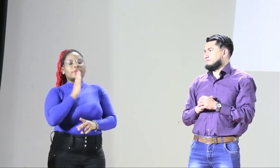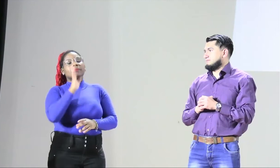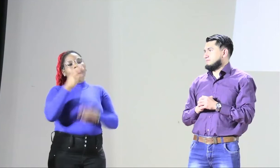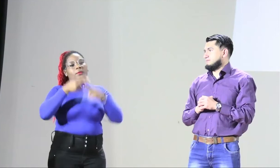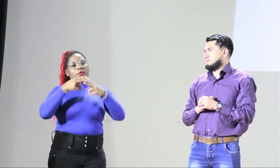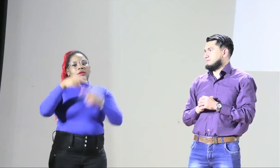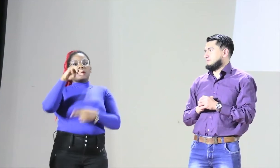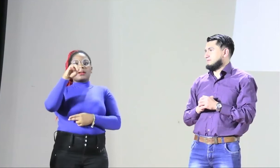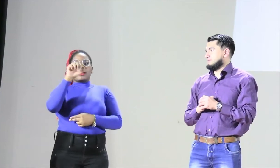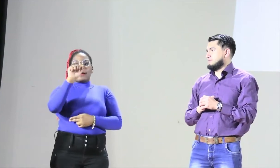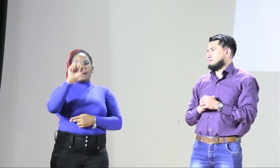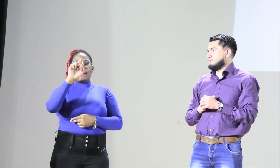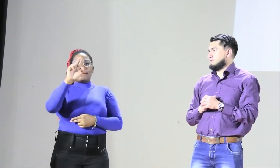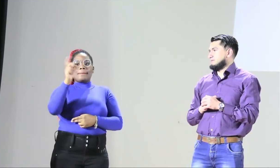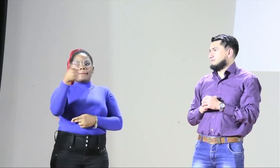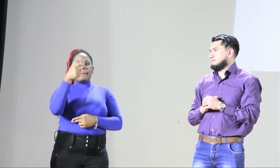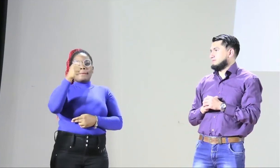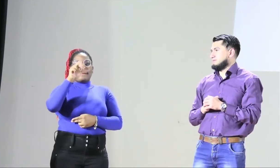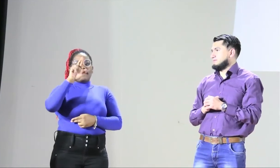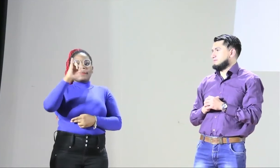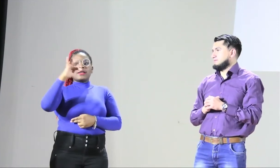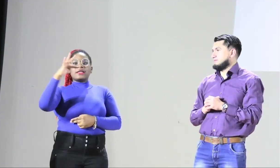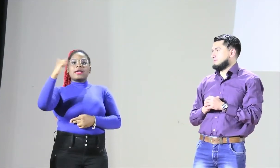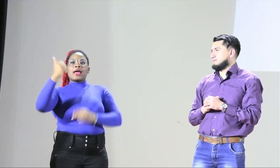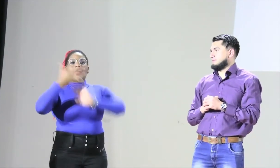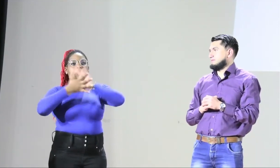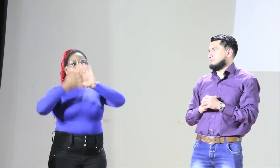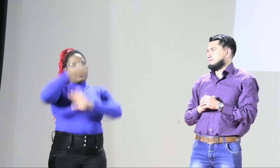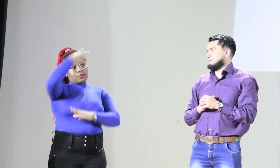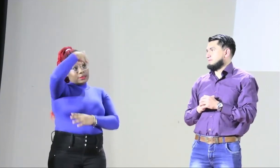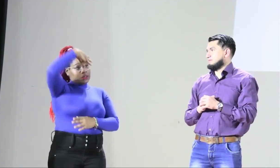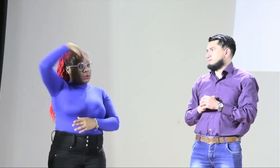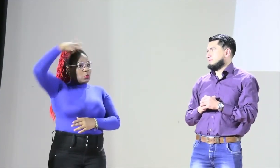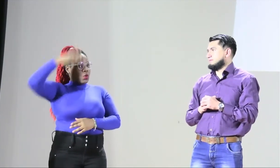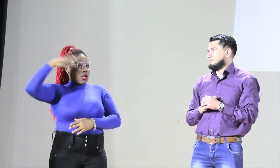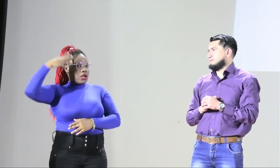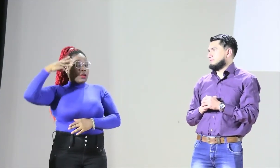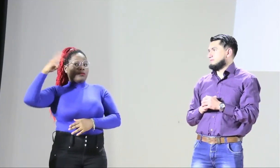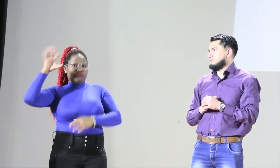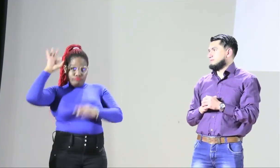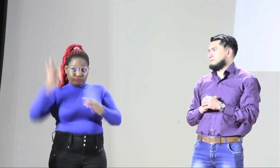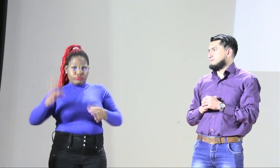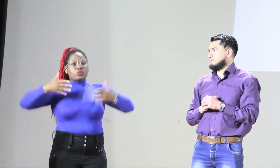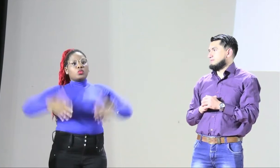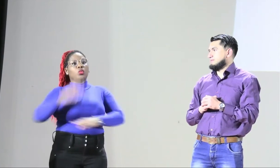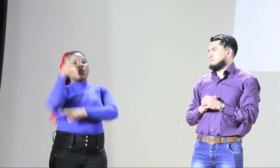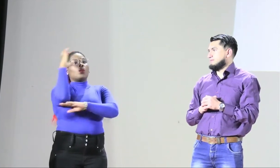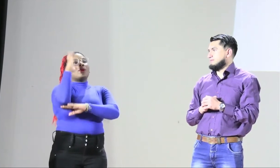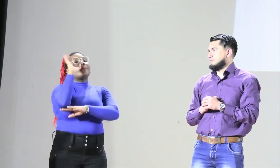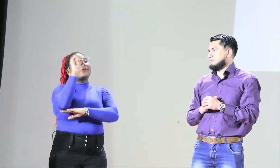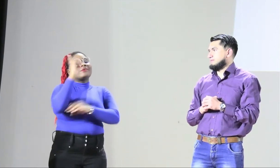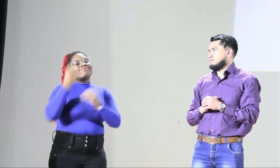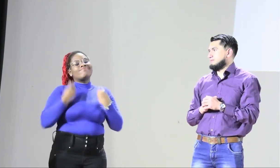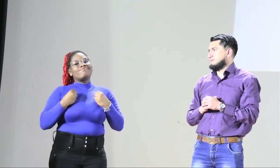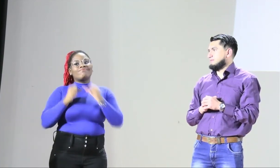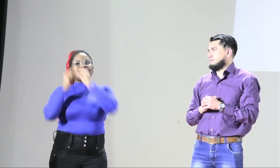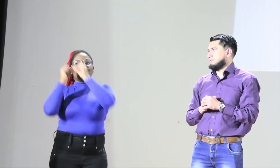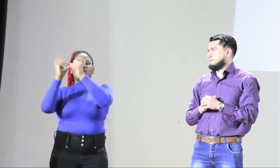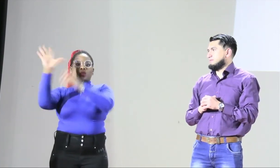como invitada de Zoom a Margarita, su señas esta. Ella es